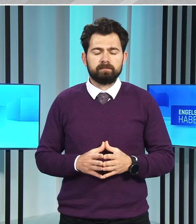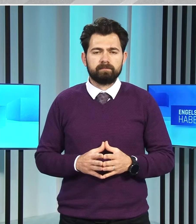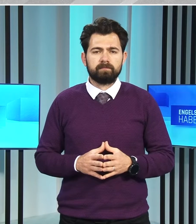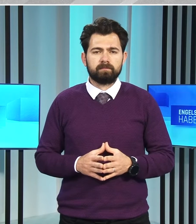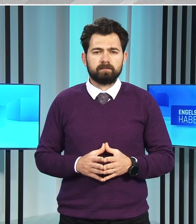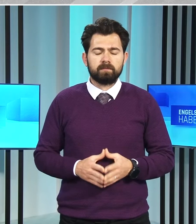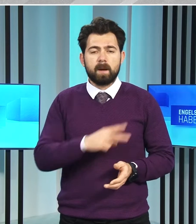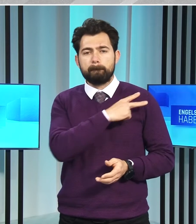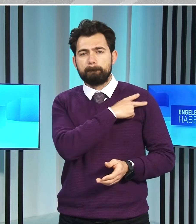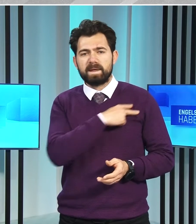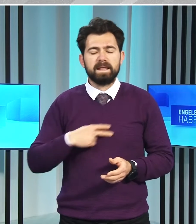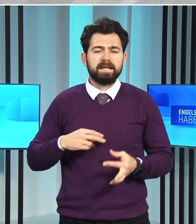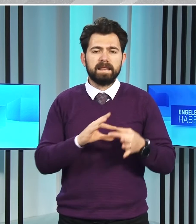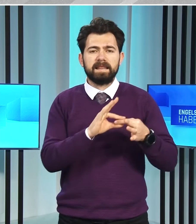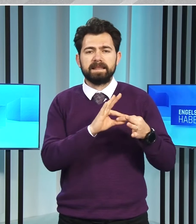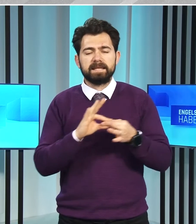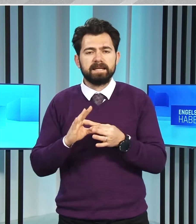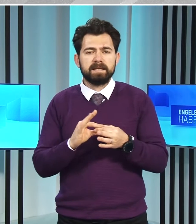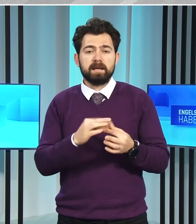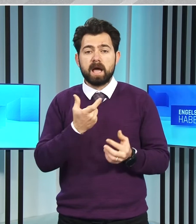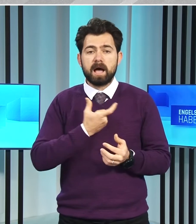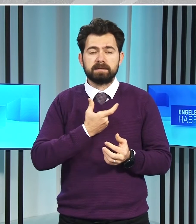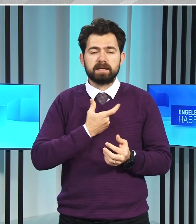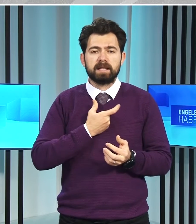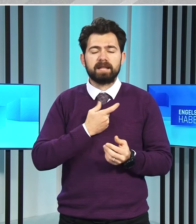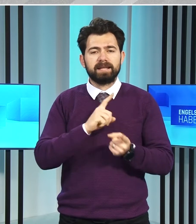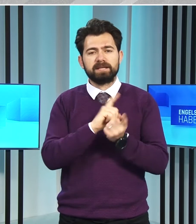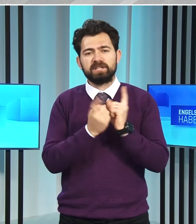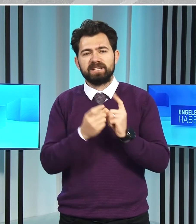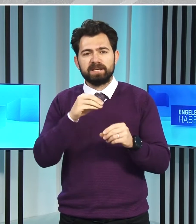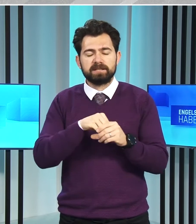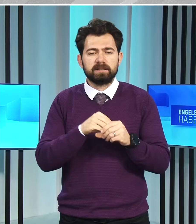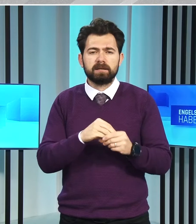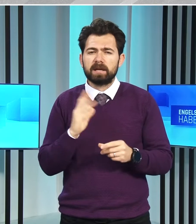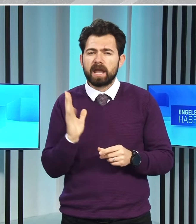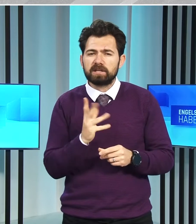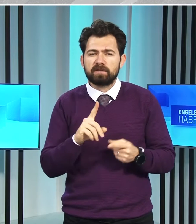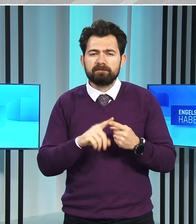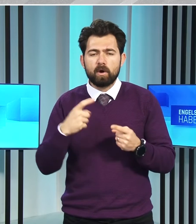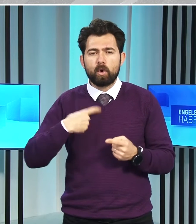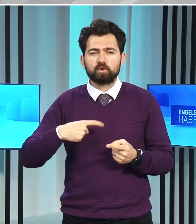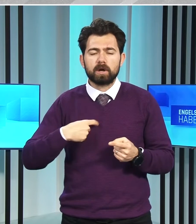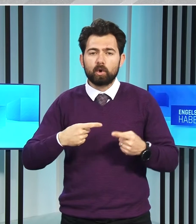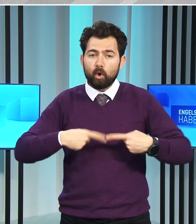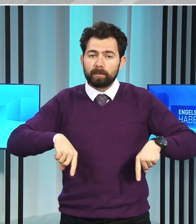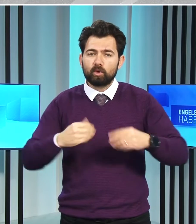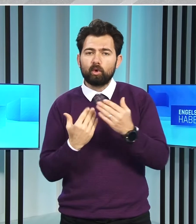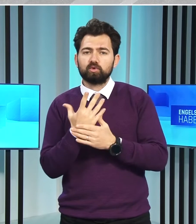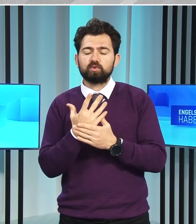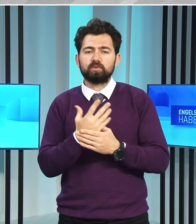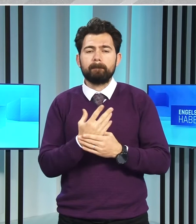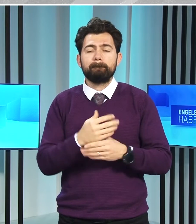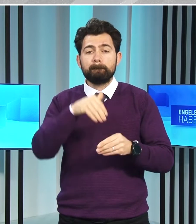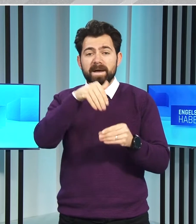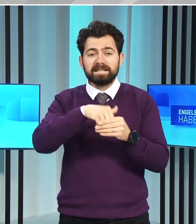Yerel yönetimlerle ilgili mevzuat için geçici ve özel komite oluşturuldu. Mecliste